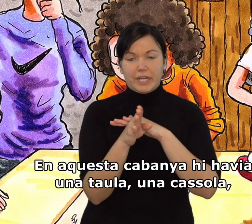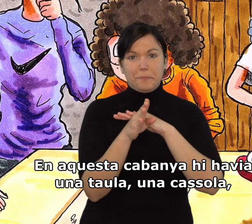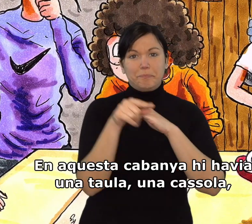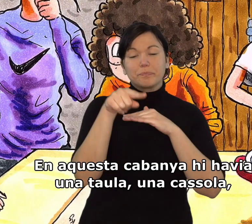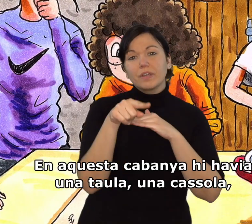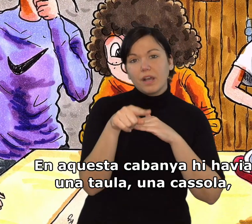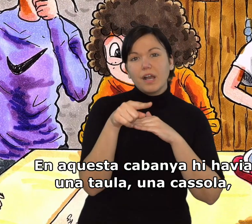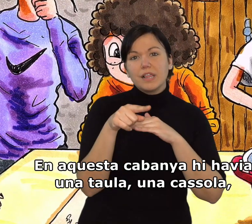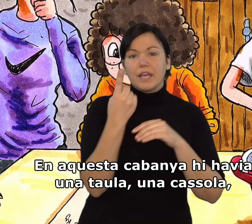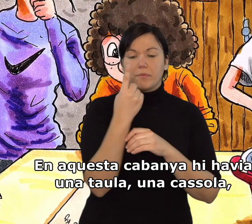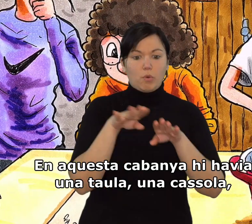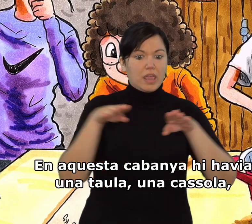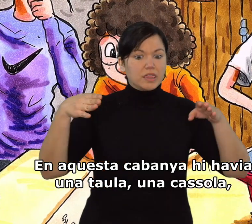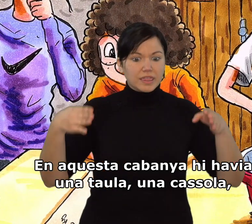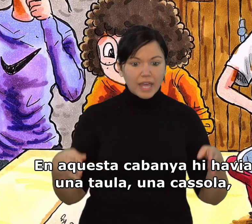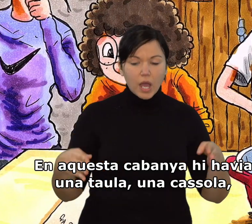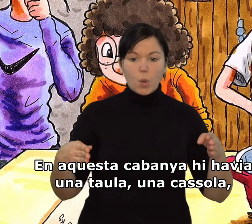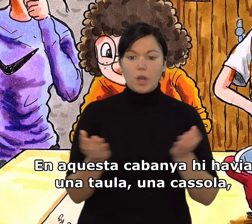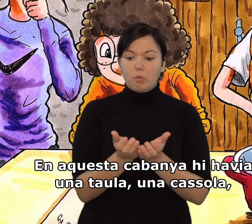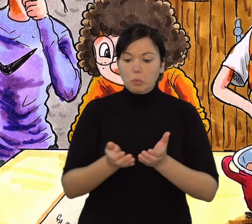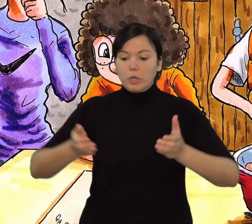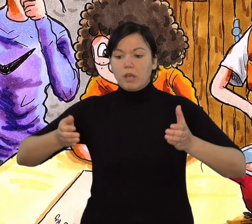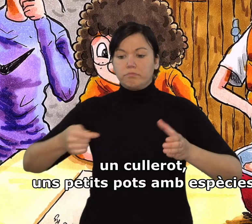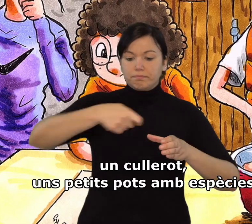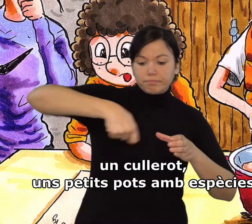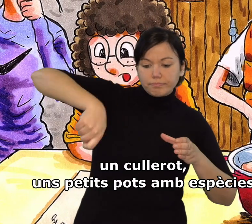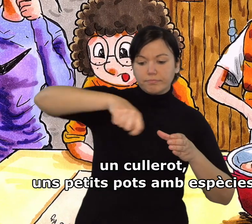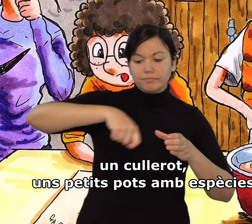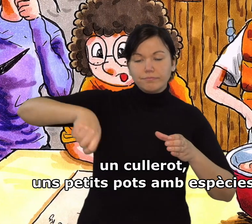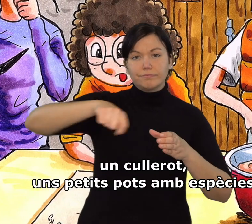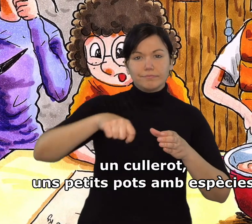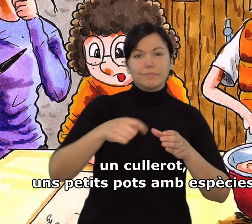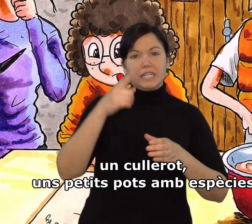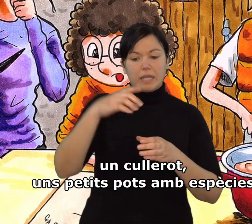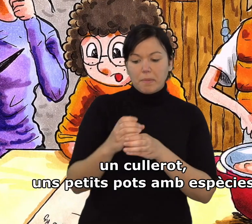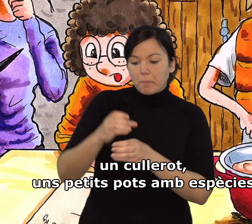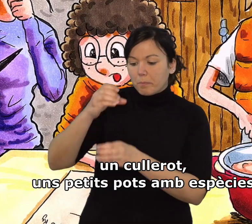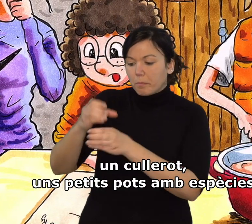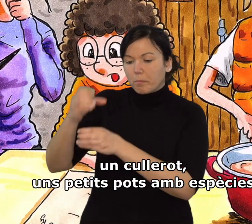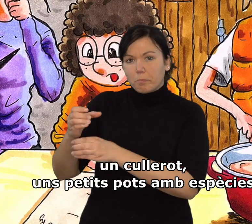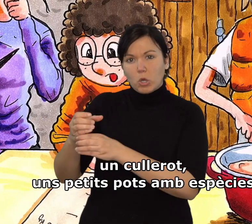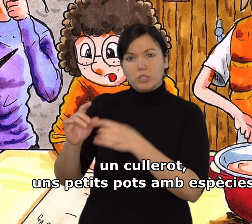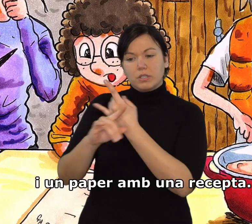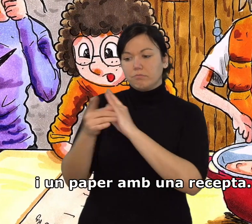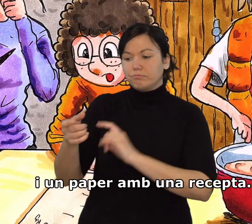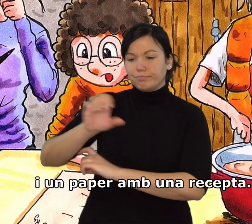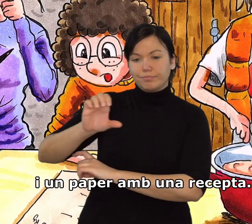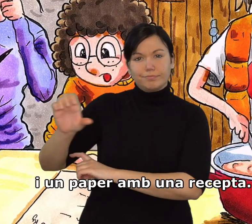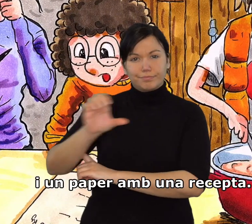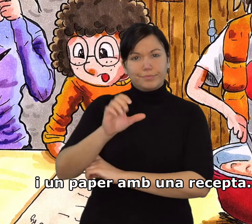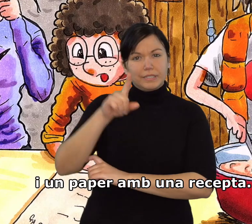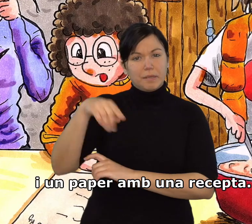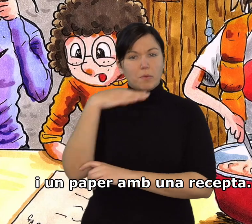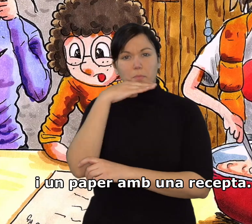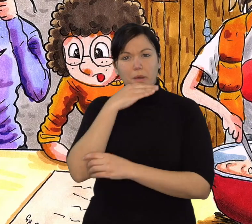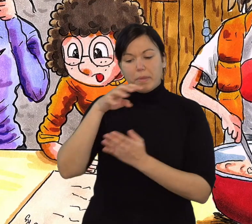En aquesta cabanya hi havia una taula, una cassola, un cullerot, uns petits pots amb espècies i un paper